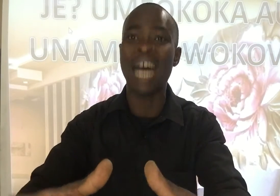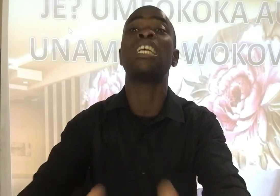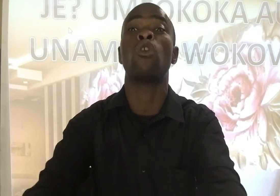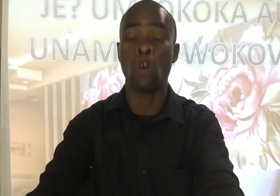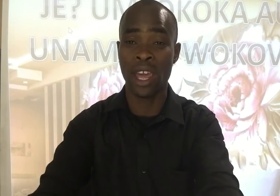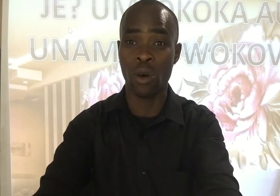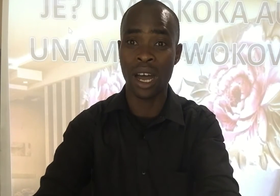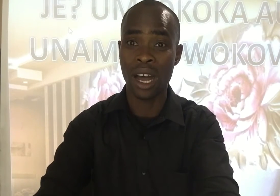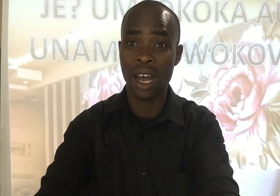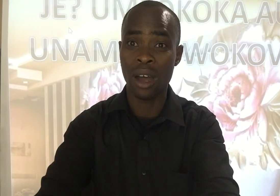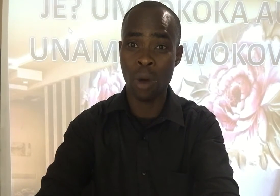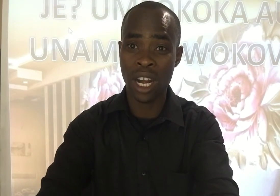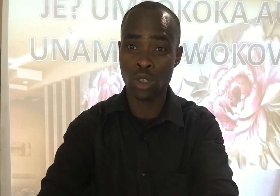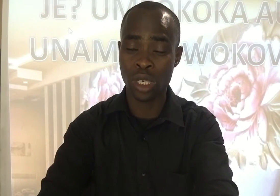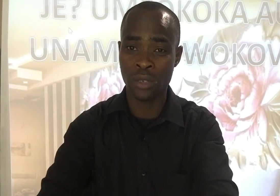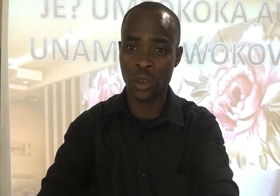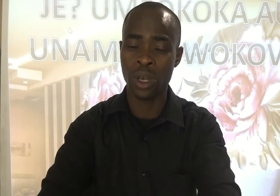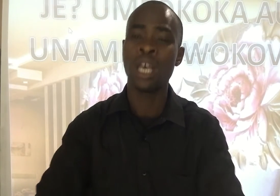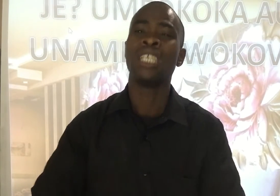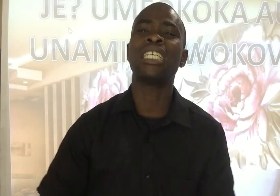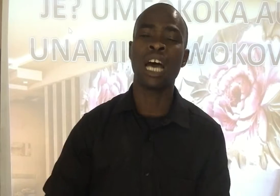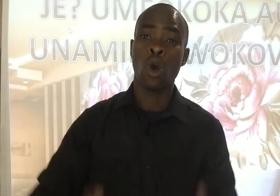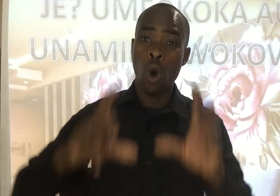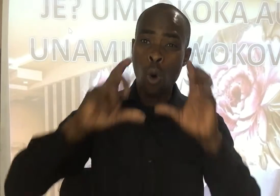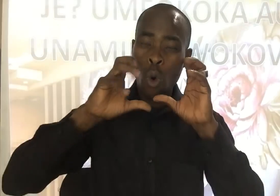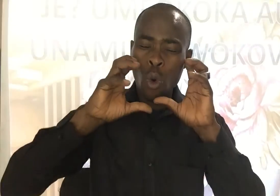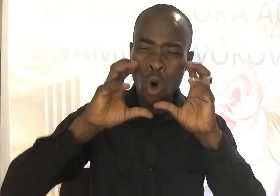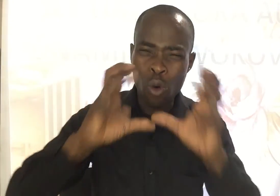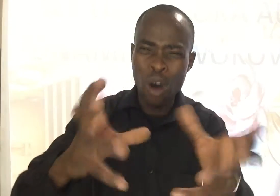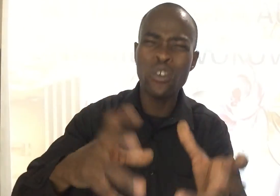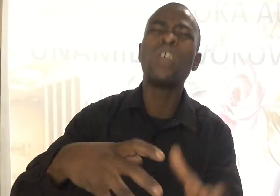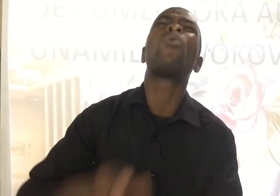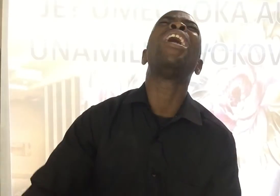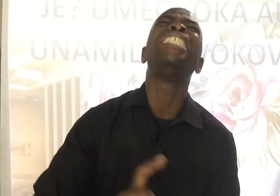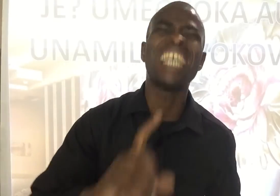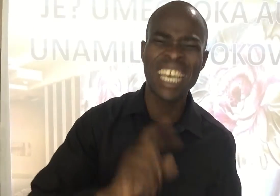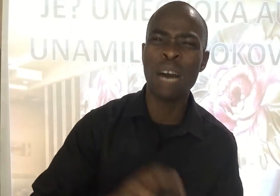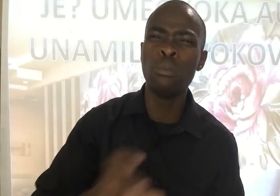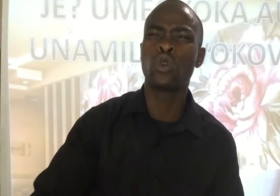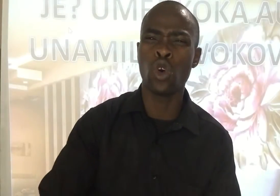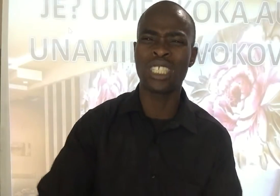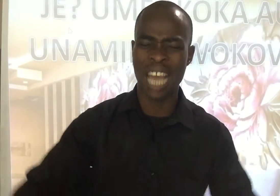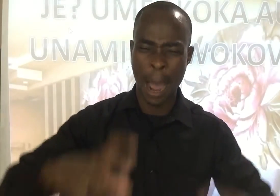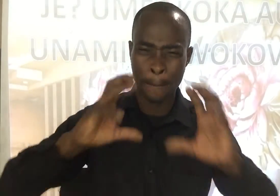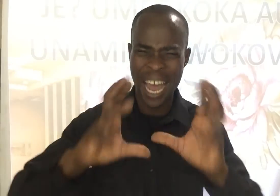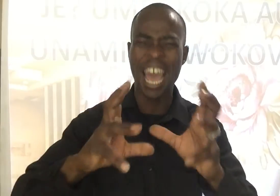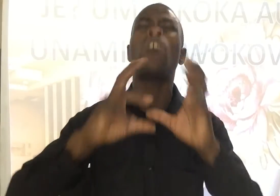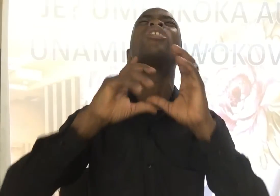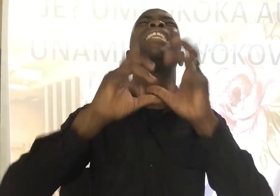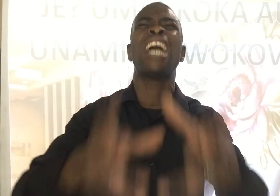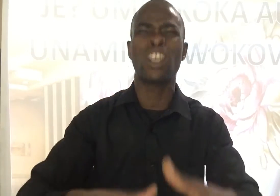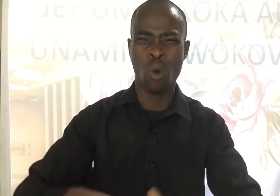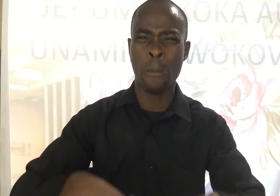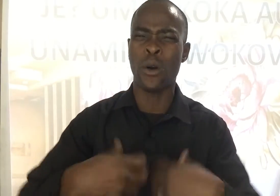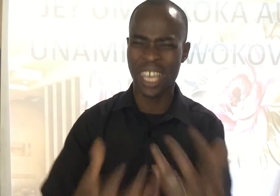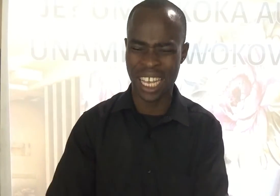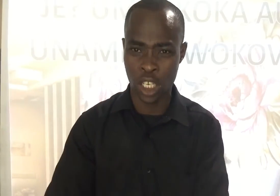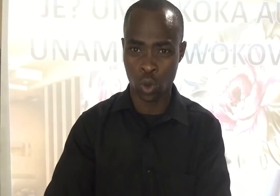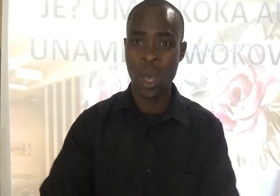Atakolewa Wana yesu asifiwe Sasa Wokofu ni kwajiri ya kila mtu yote Ambaye ako tayari kumpokea yesu